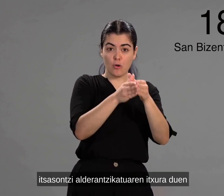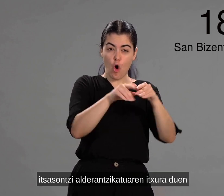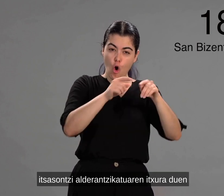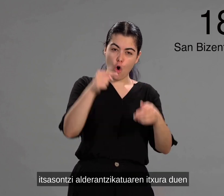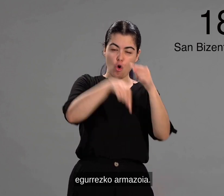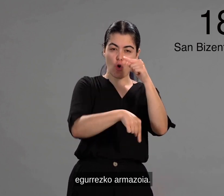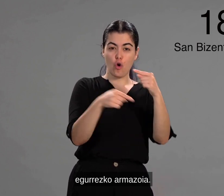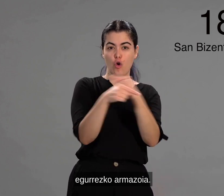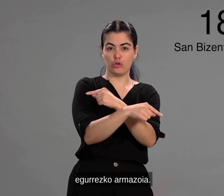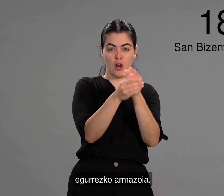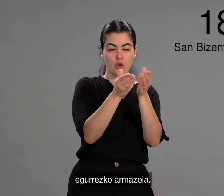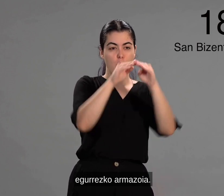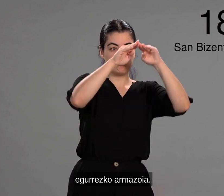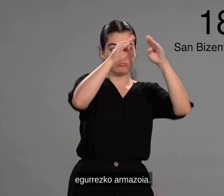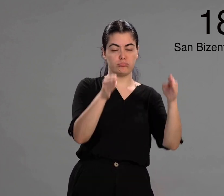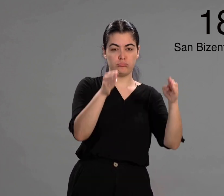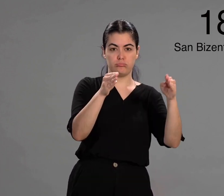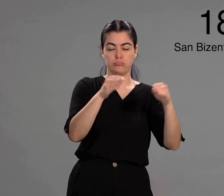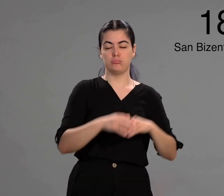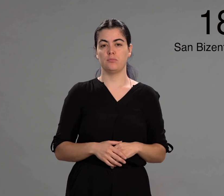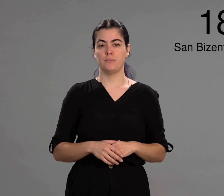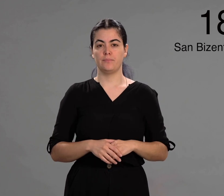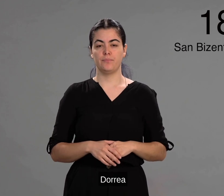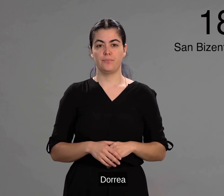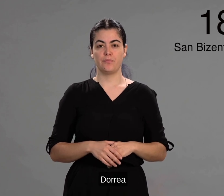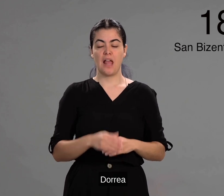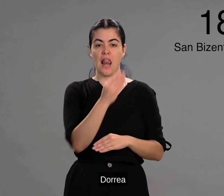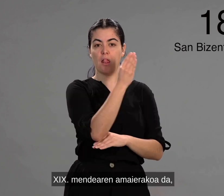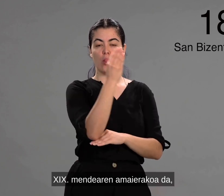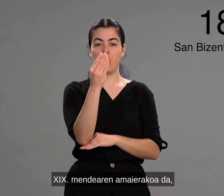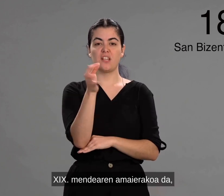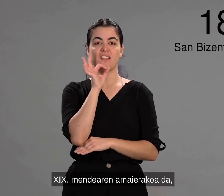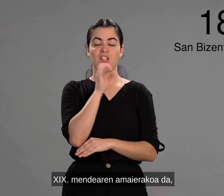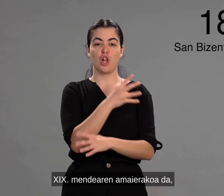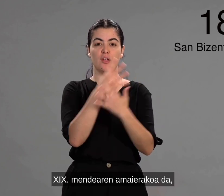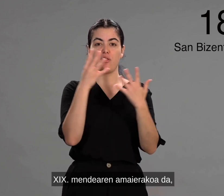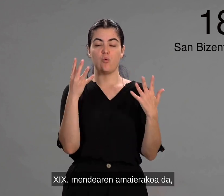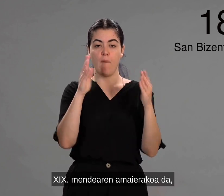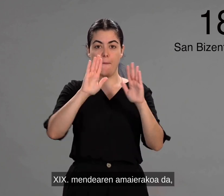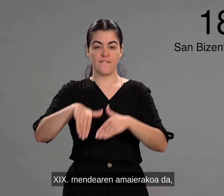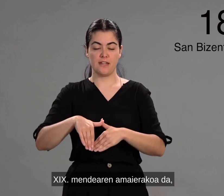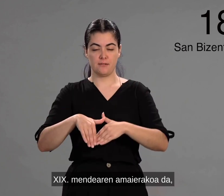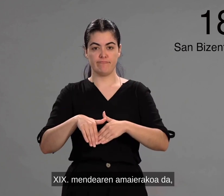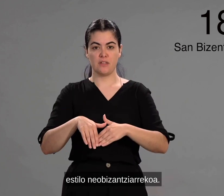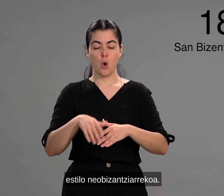duaren itxura duen egurrezko armazoia. Dorrea, emeretzigarren mendearen amaierakoa da, estilo